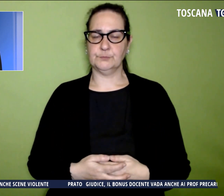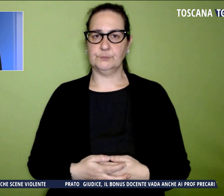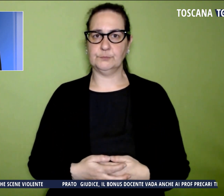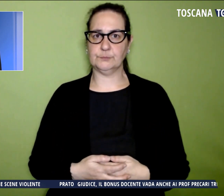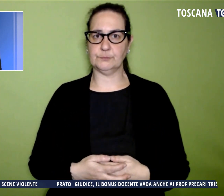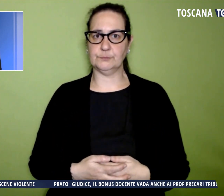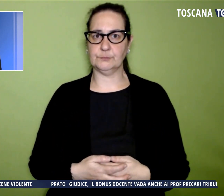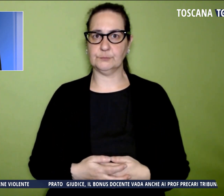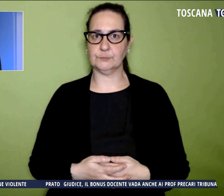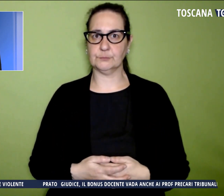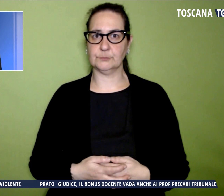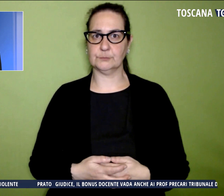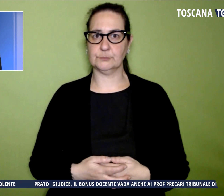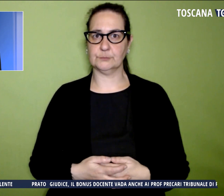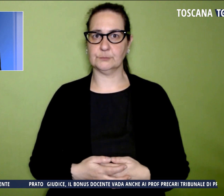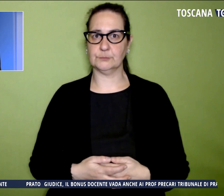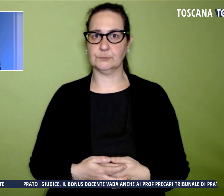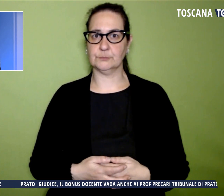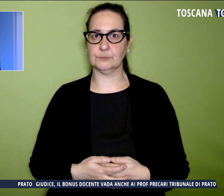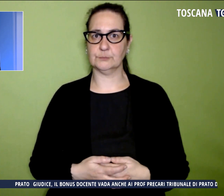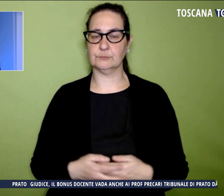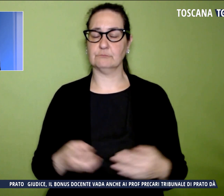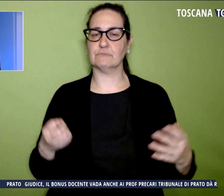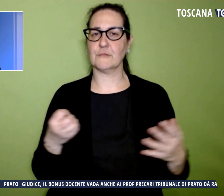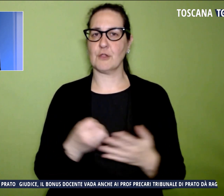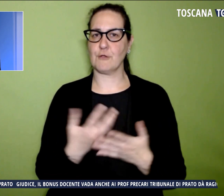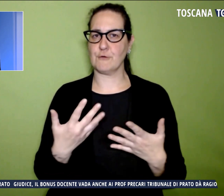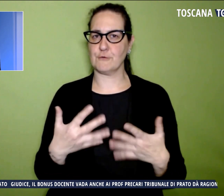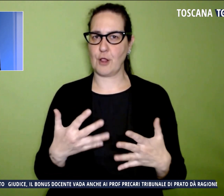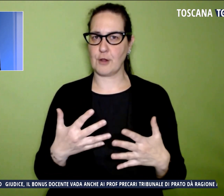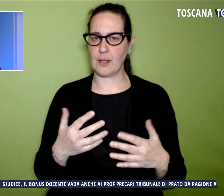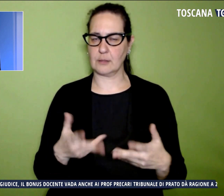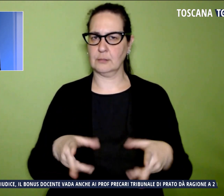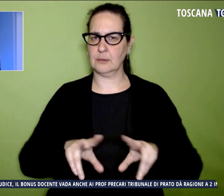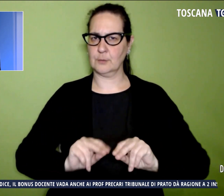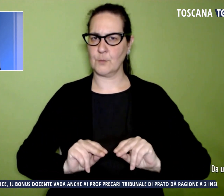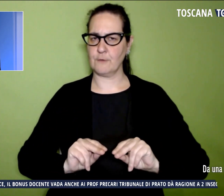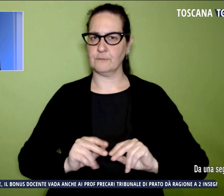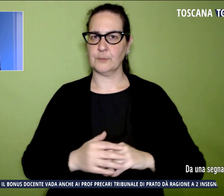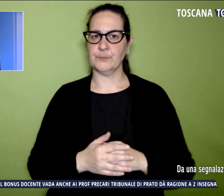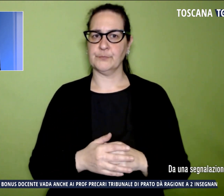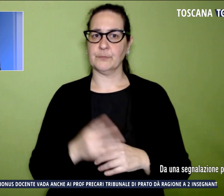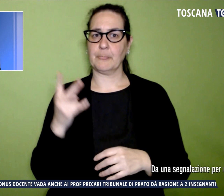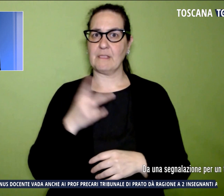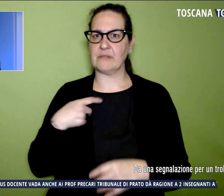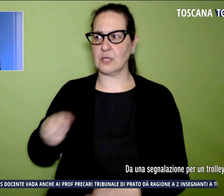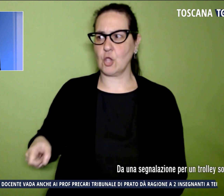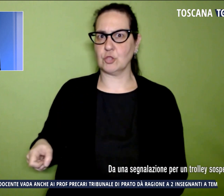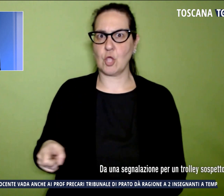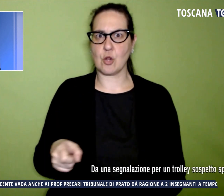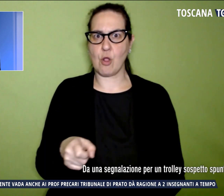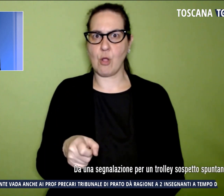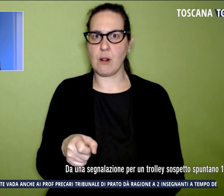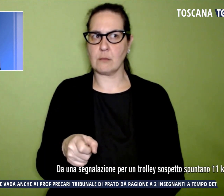Torniamo alla cronaca. Da una segnalazione per un trolley sospetto spuntano